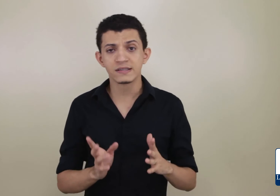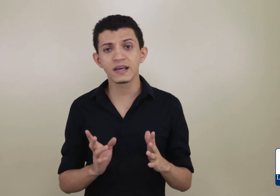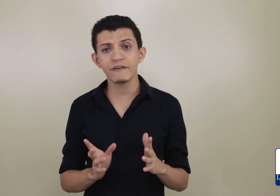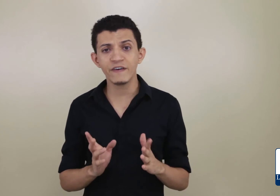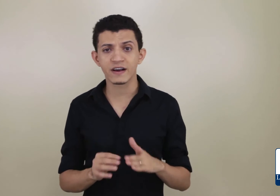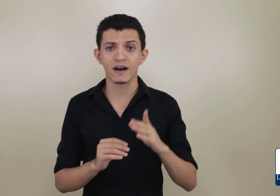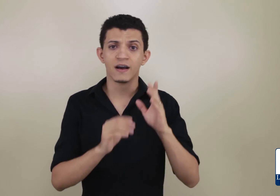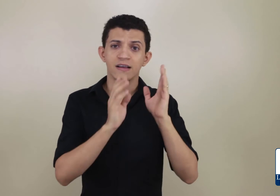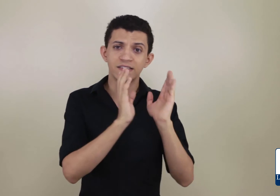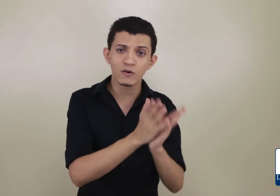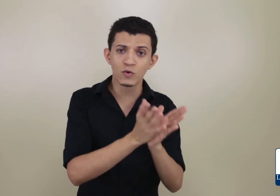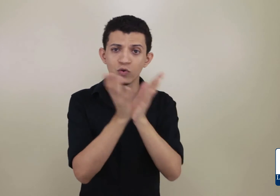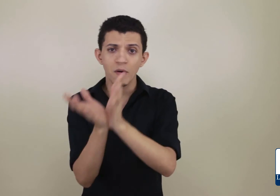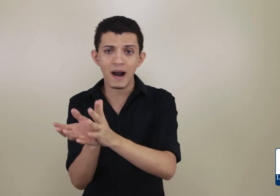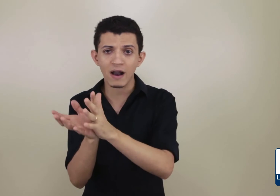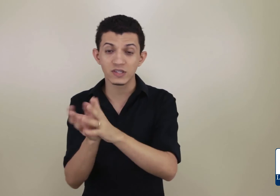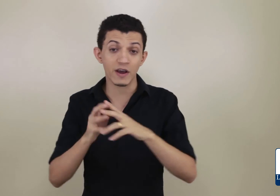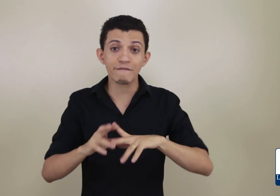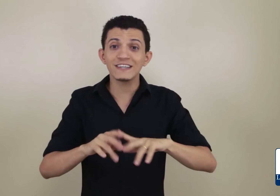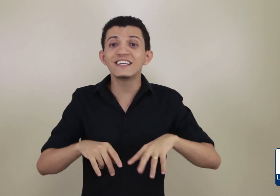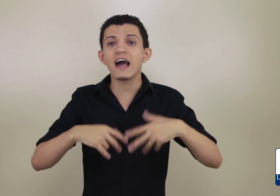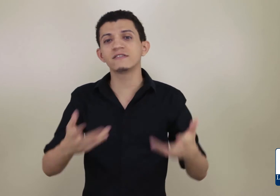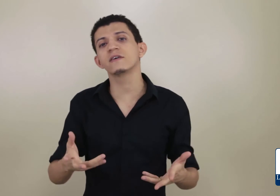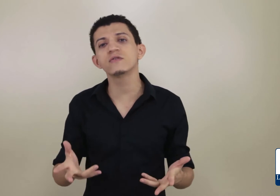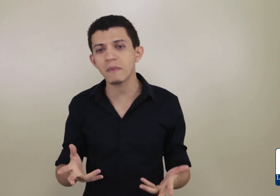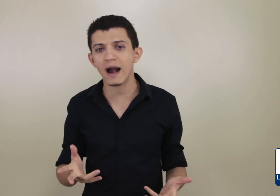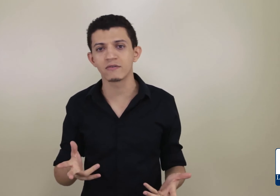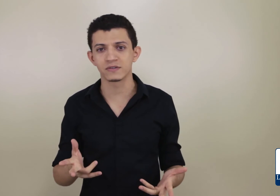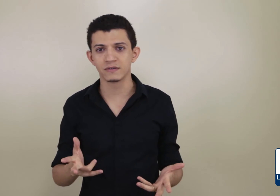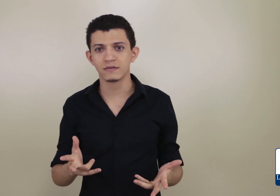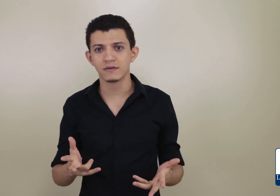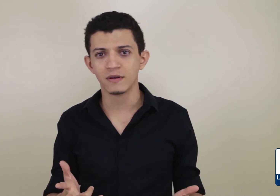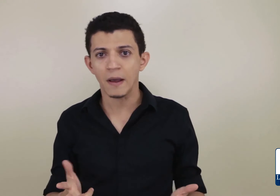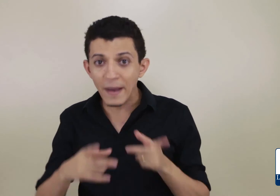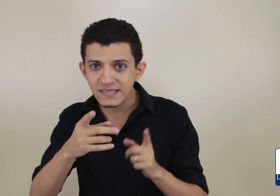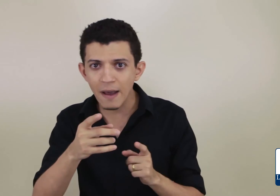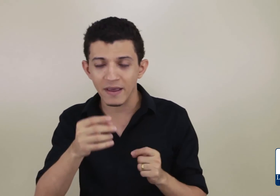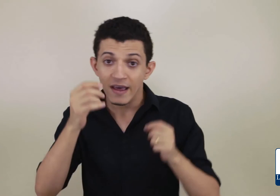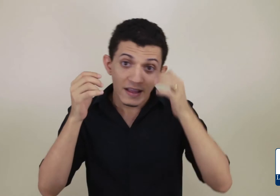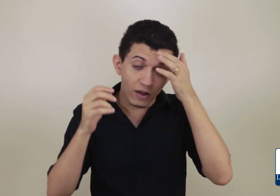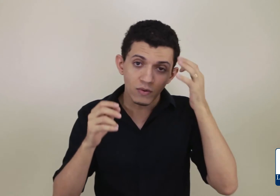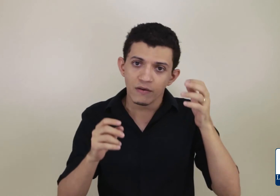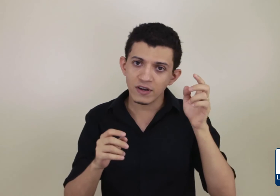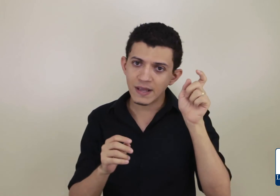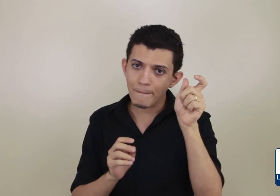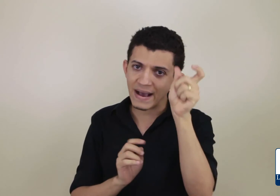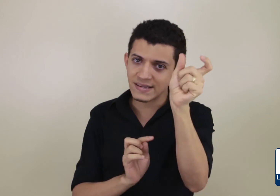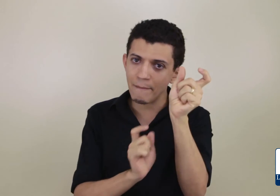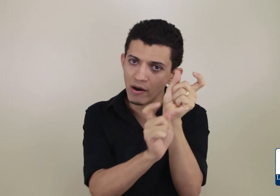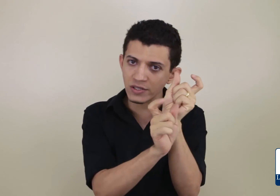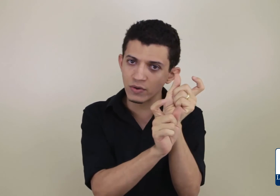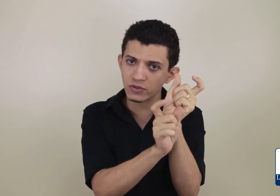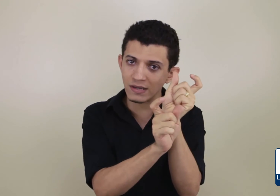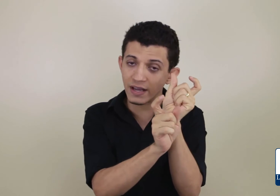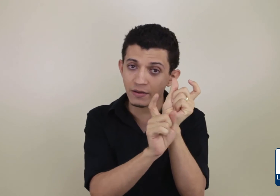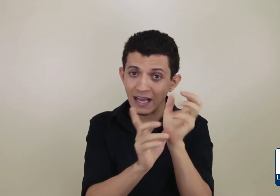significa segundo Marcos. É o evangelho segundo Marcos. Percebe? Então, você percebeu as duas coisas aí. Está